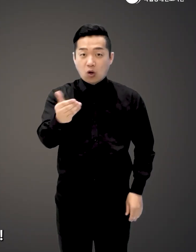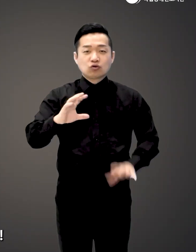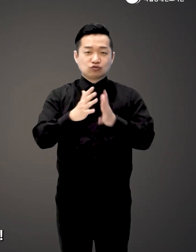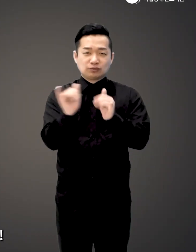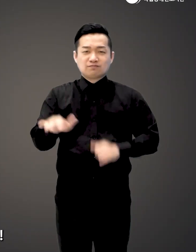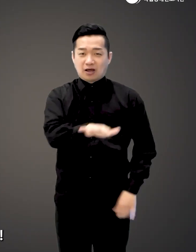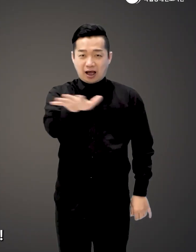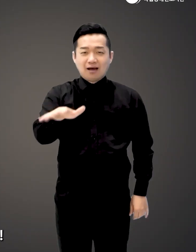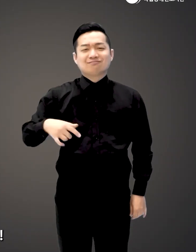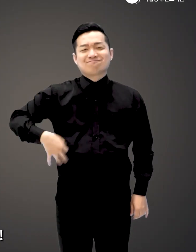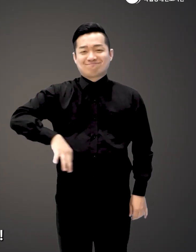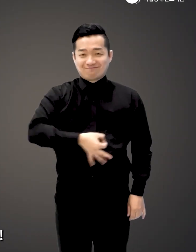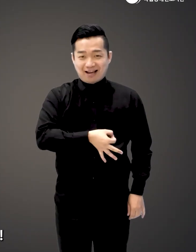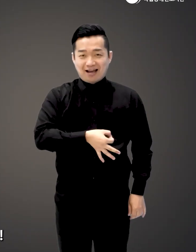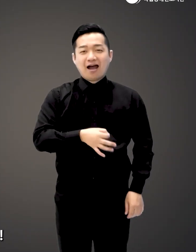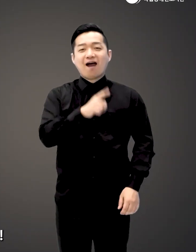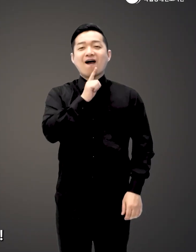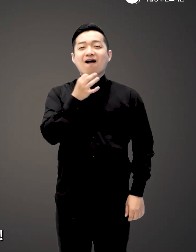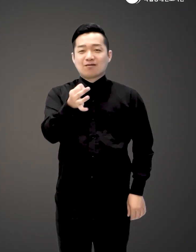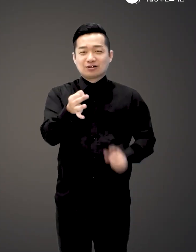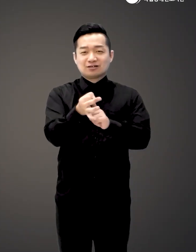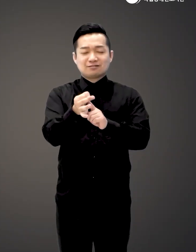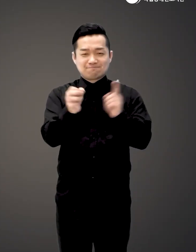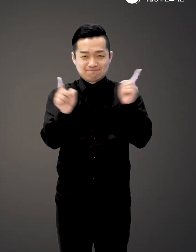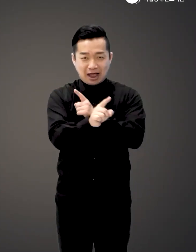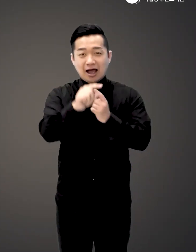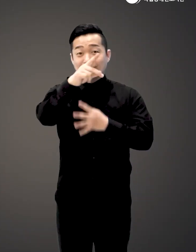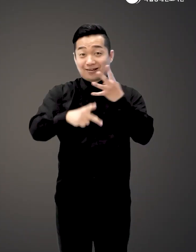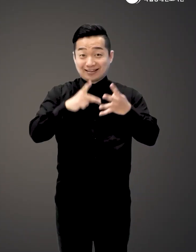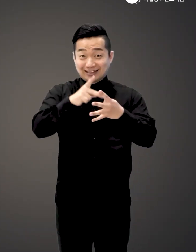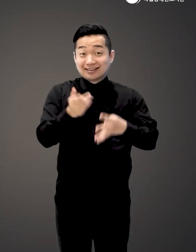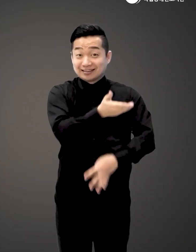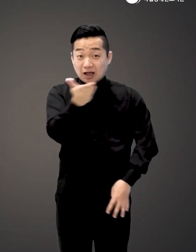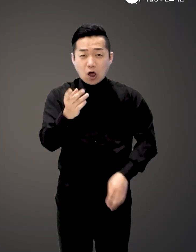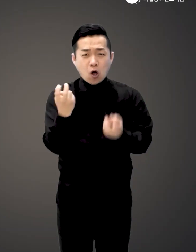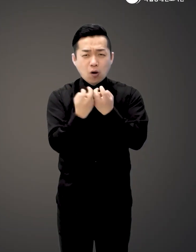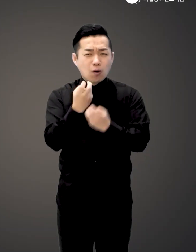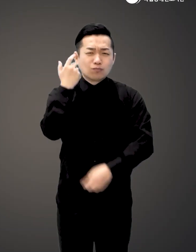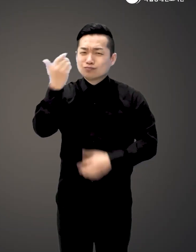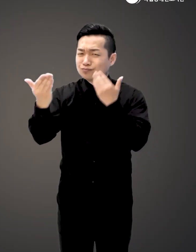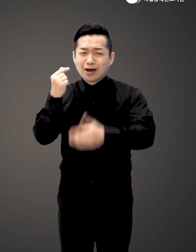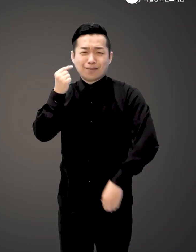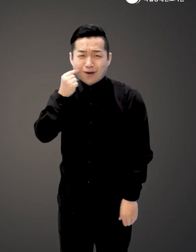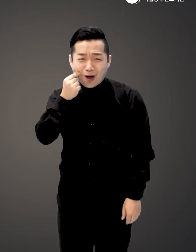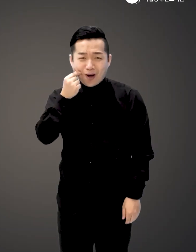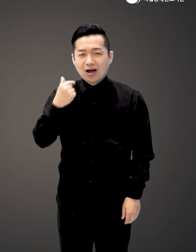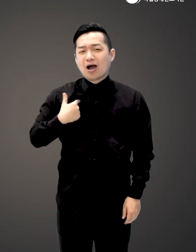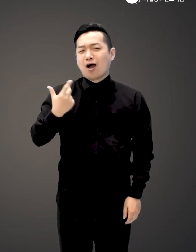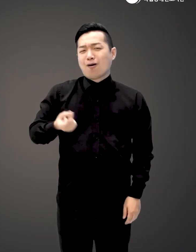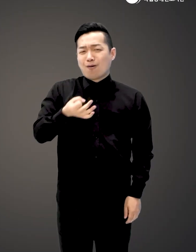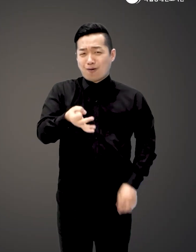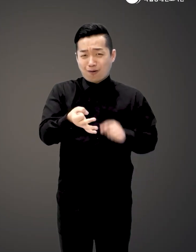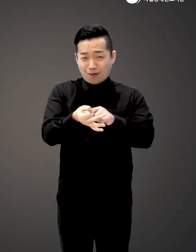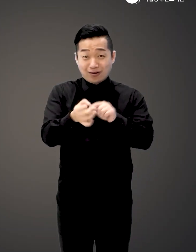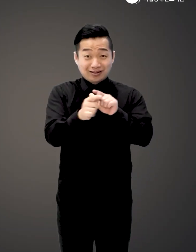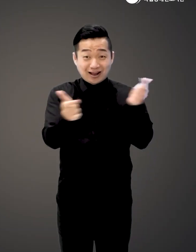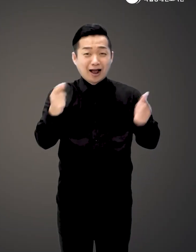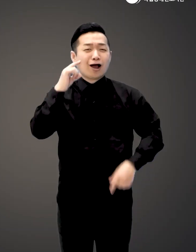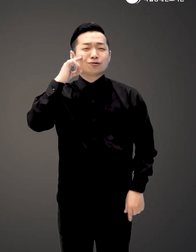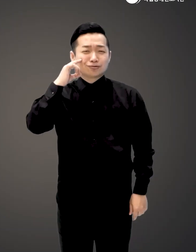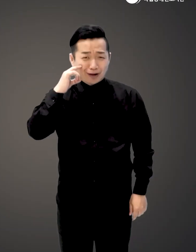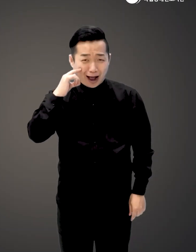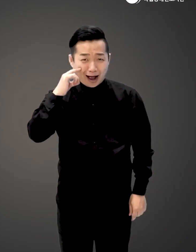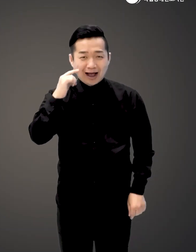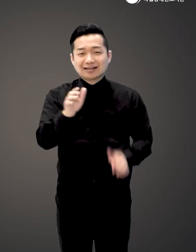소개하는 대국민 대장 학문 개선 프로젝트 여러분들도 어디 묻지 못해 답답하셨던 내 똥꼬에 대한 다양한